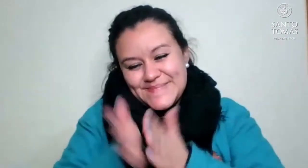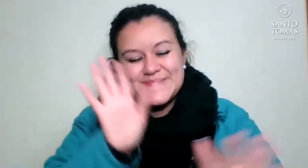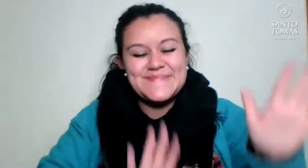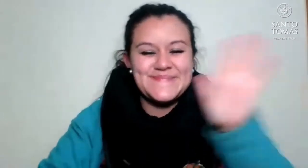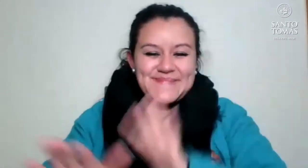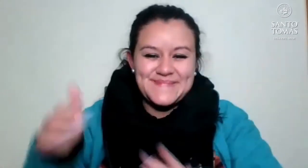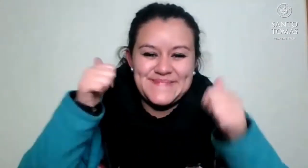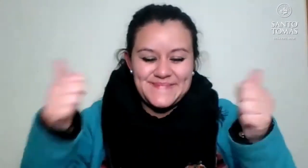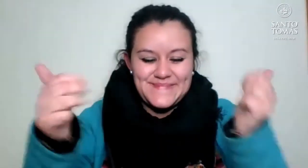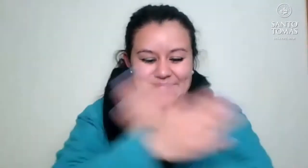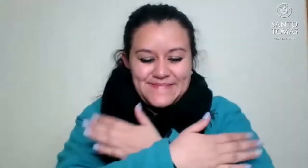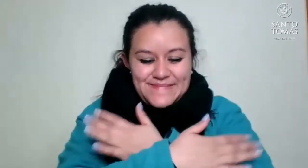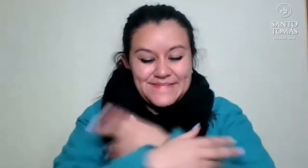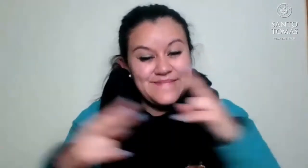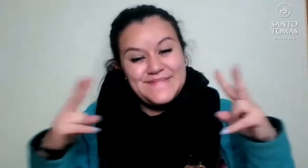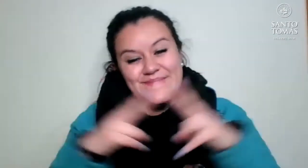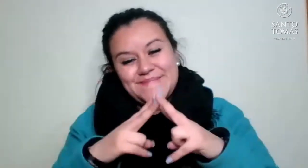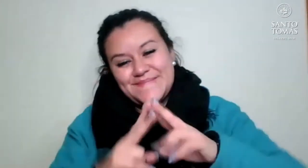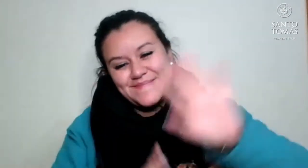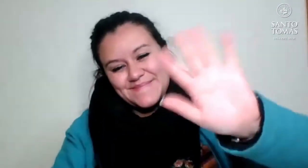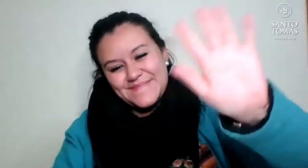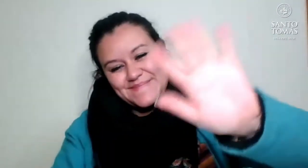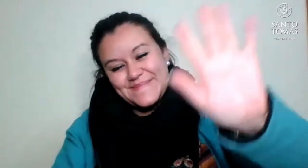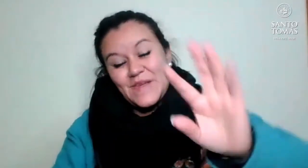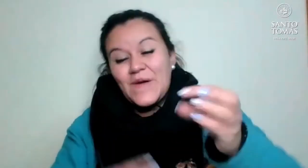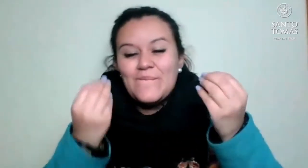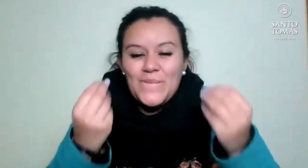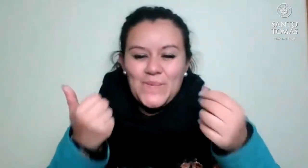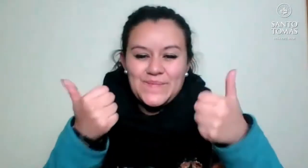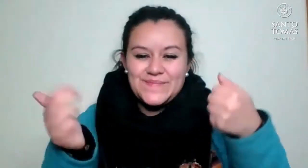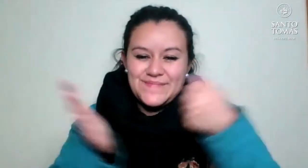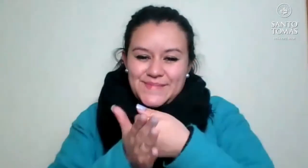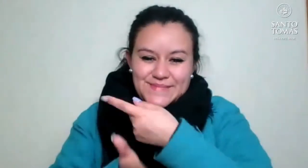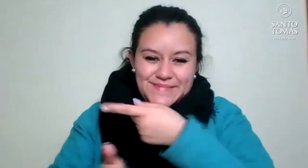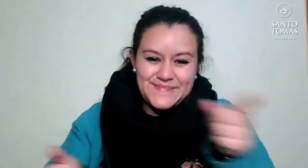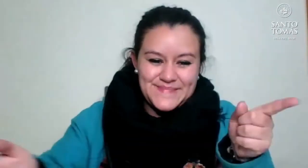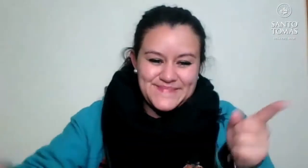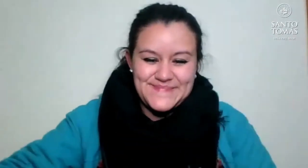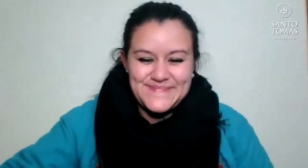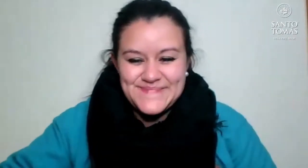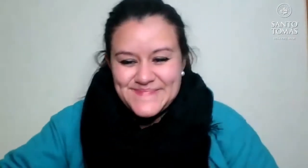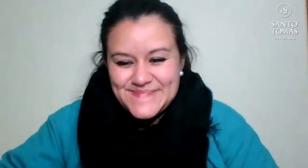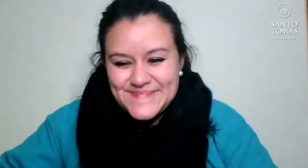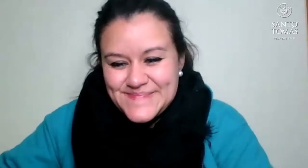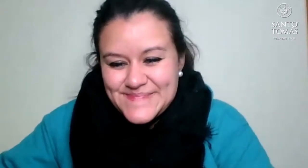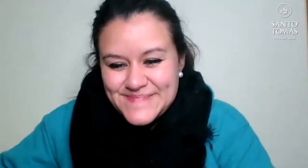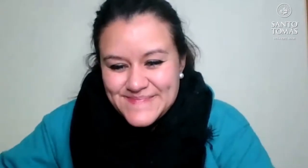semana. La próxima clase. Chao, chao. Que estén muy bien. vemos. Que tengan un buen. Una semana. La